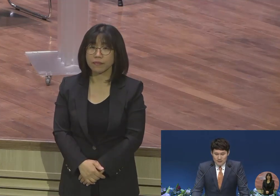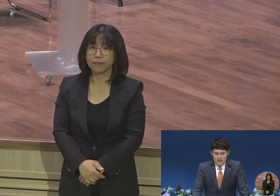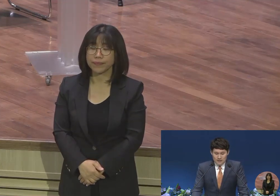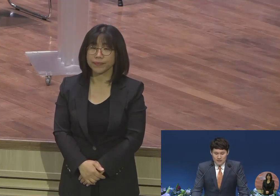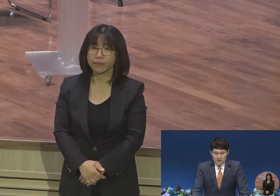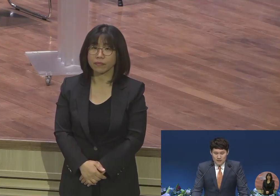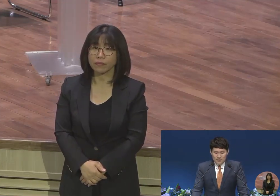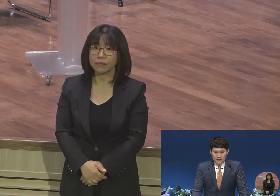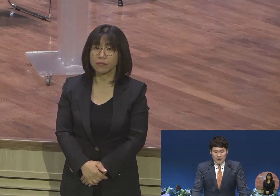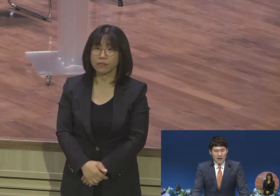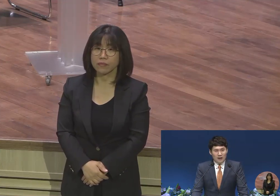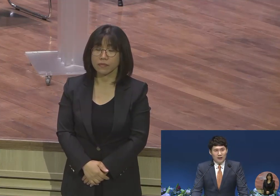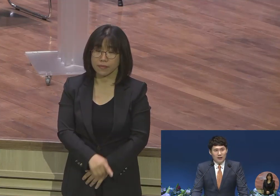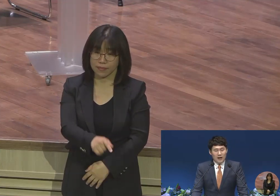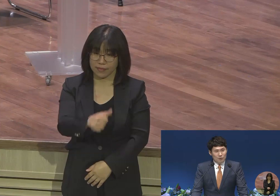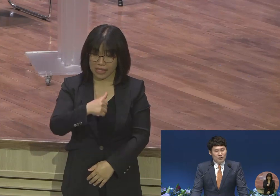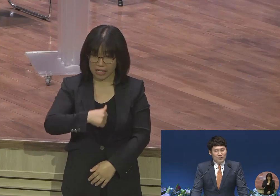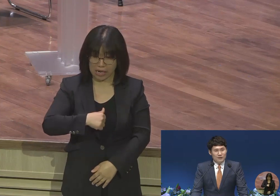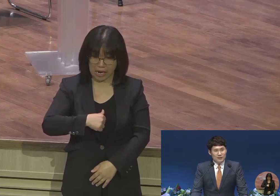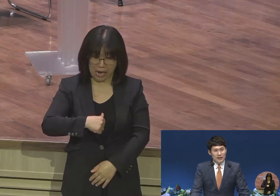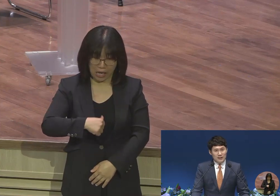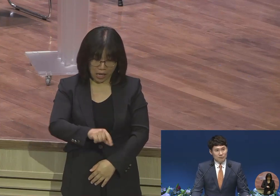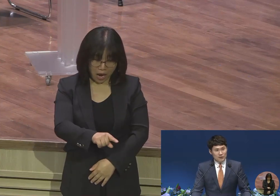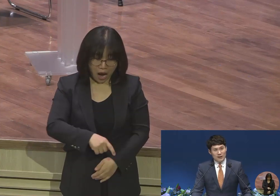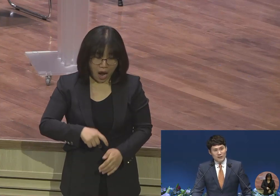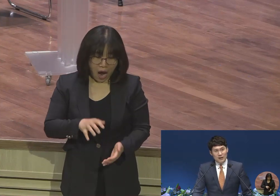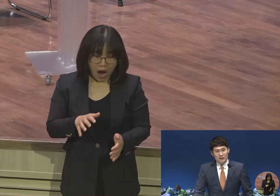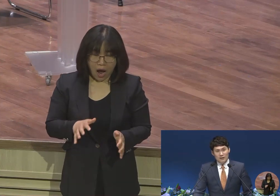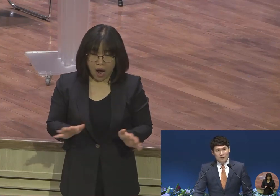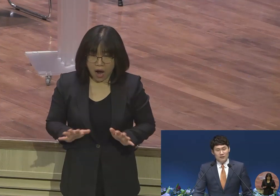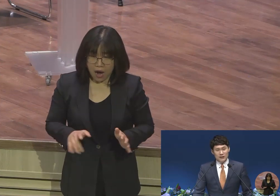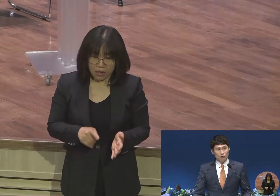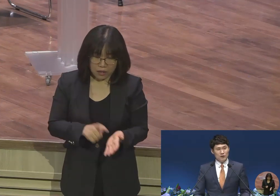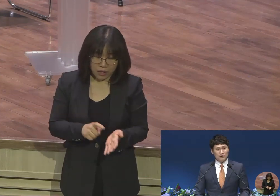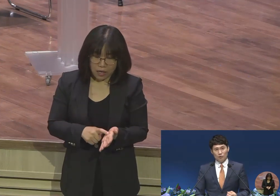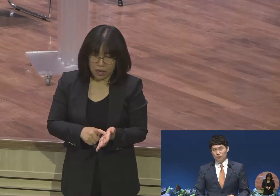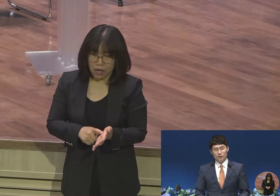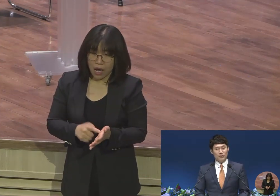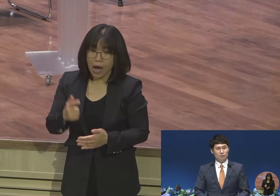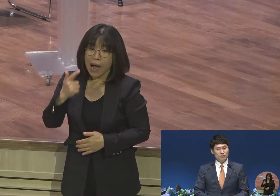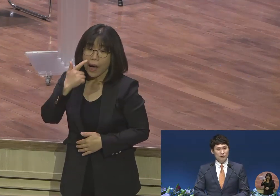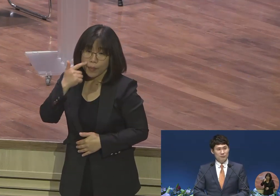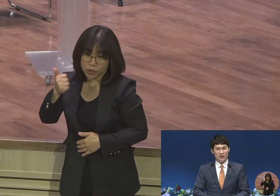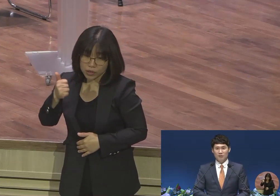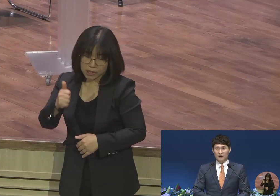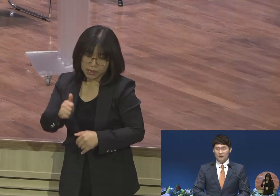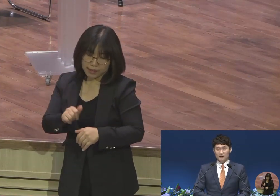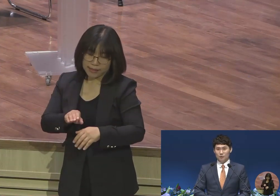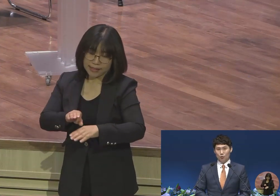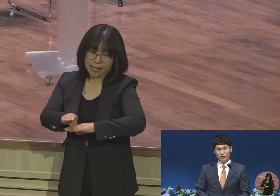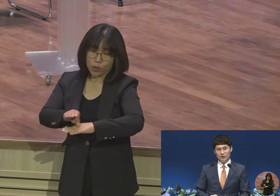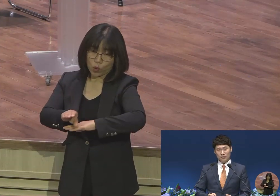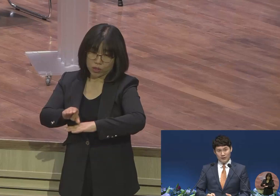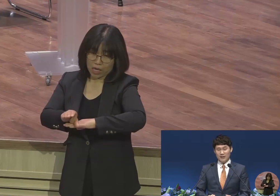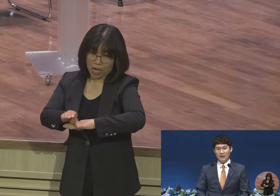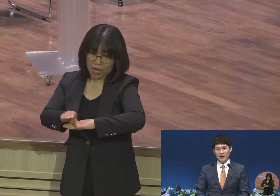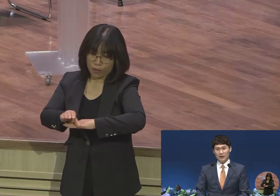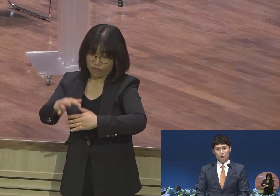이 아버지는 이상한 아버지가 아니라 자동차 소프트웨어 프로그램을 개발하는 독일 회사의 아주